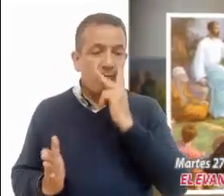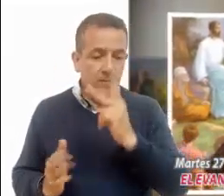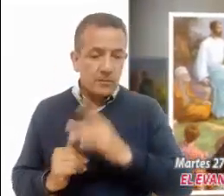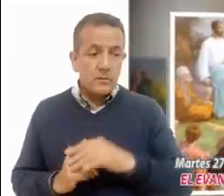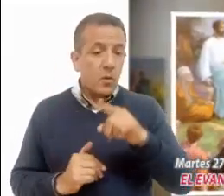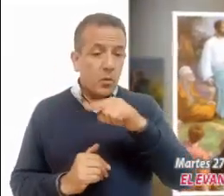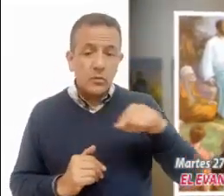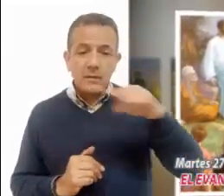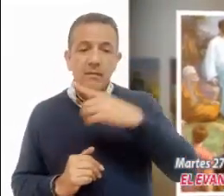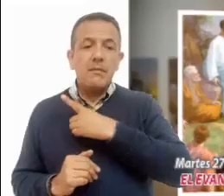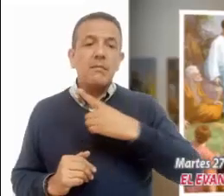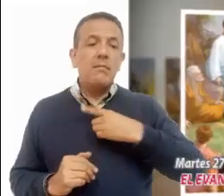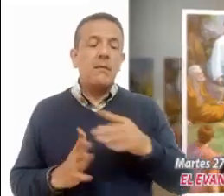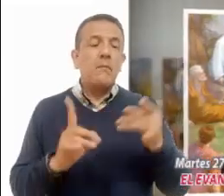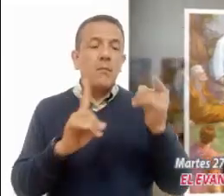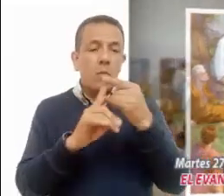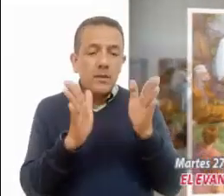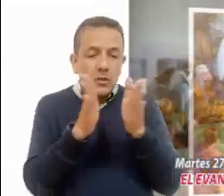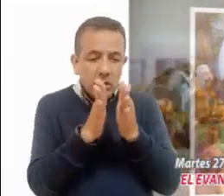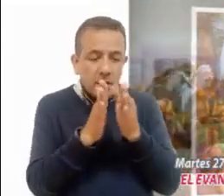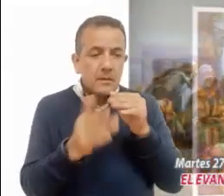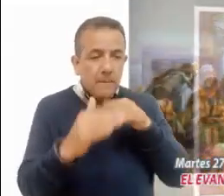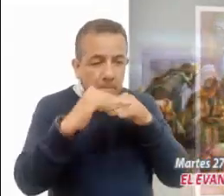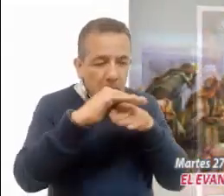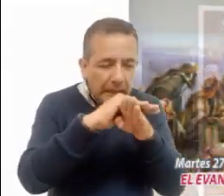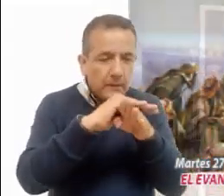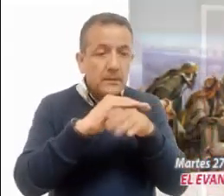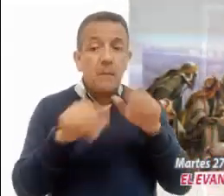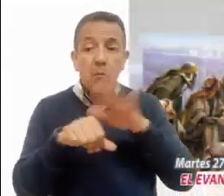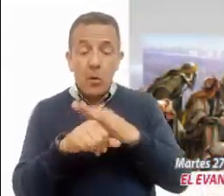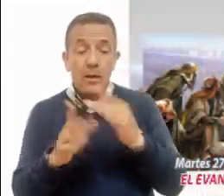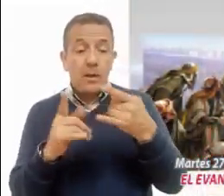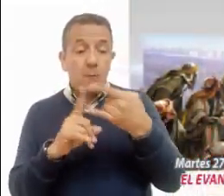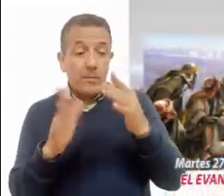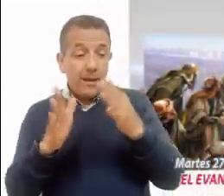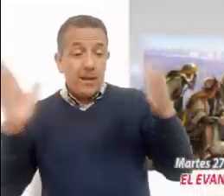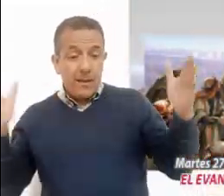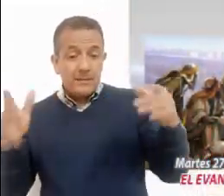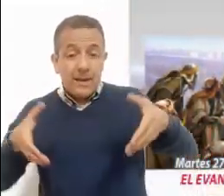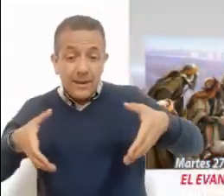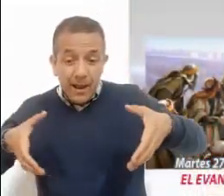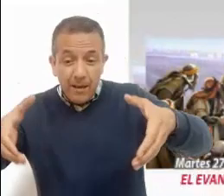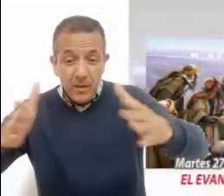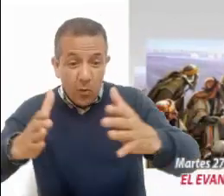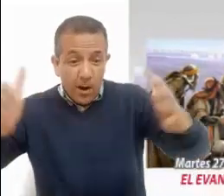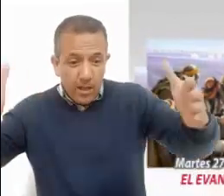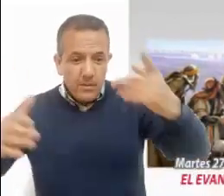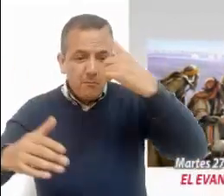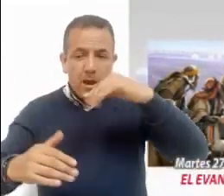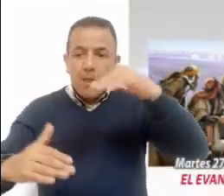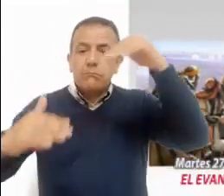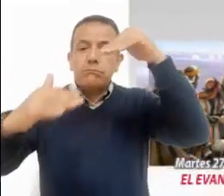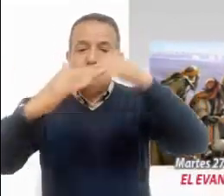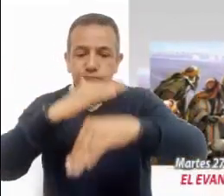Entren por la puerta estrecha, porque ancha es la puerta y amplia el camino que conduce a la perdición.